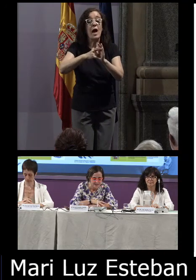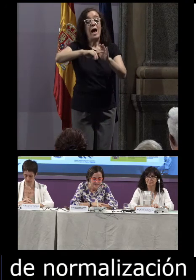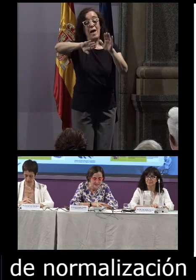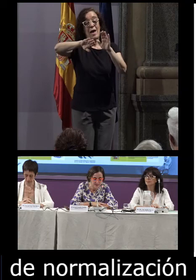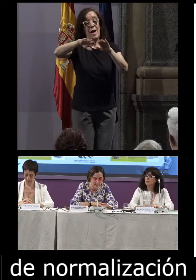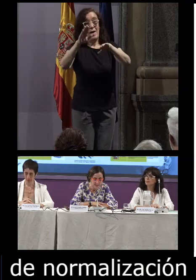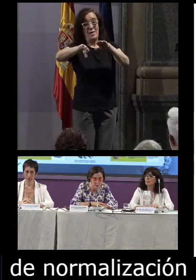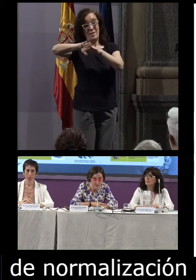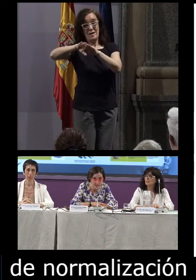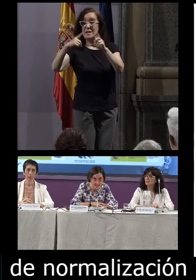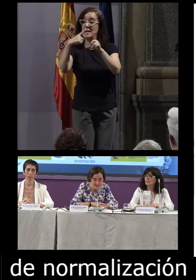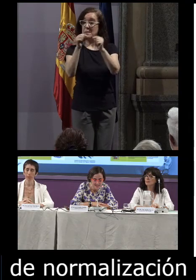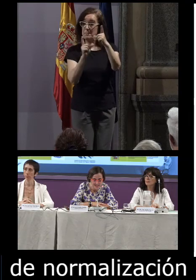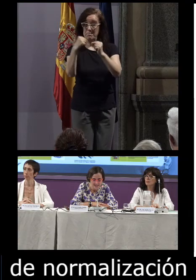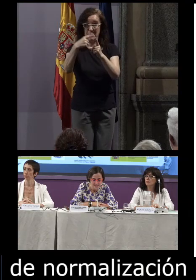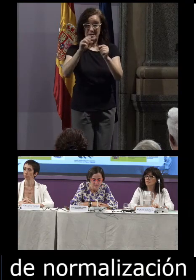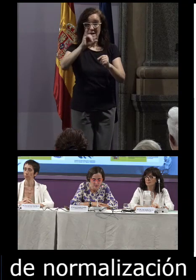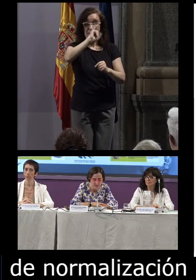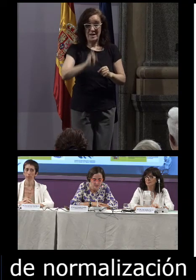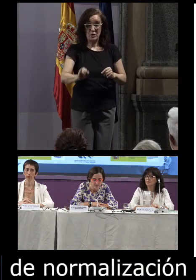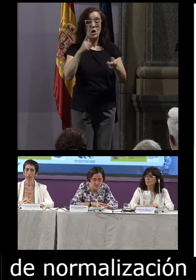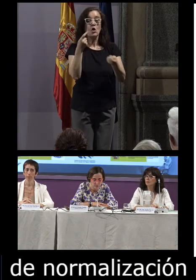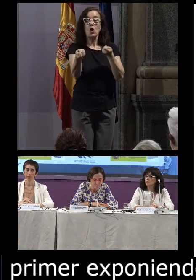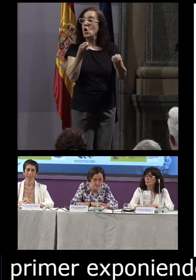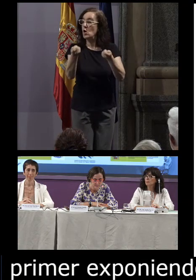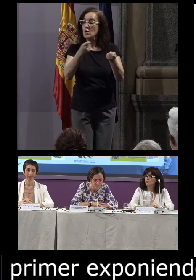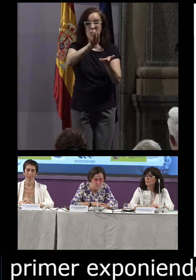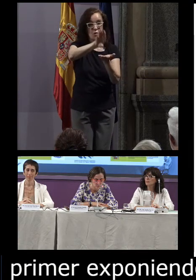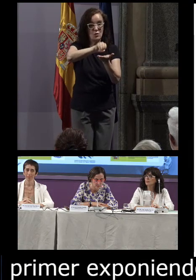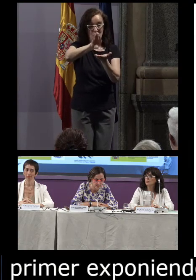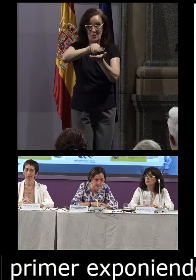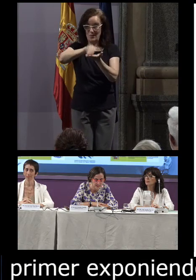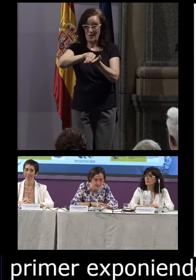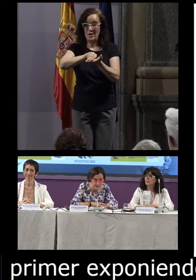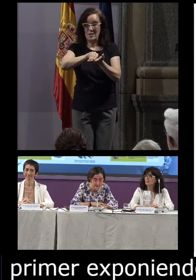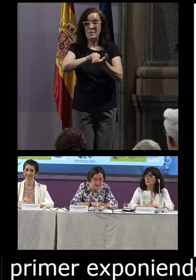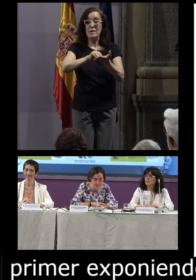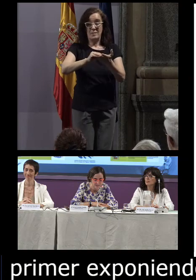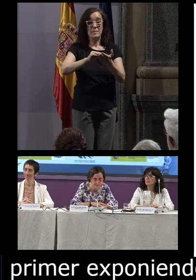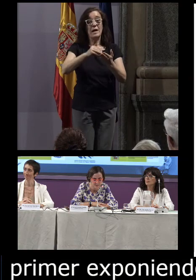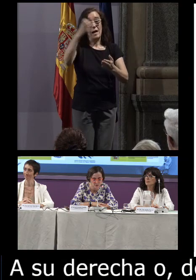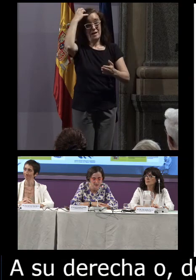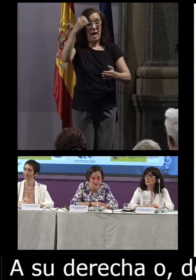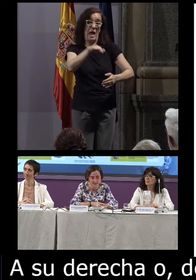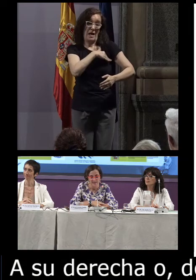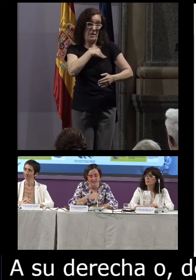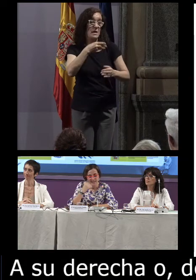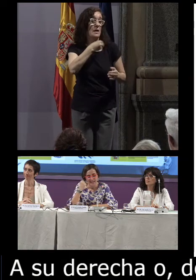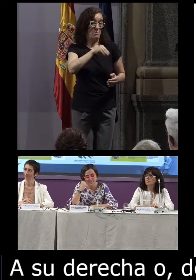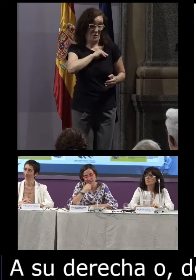está doña Mercedes Sánchez Sánchez, coordinadora del Corpus 21 de la Real Academia Española.